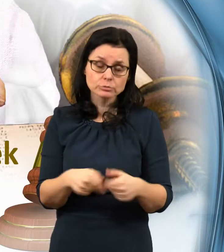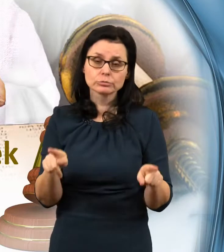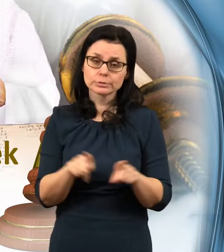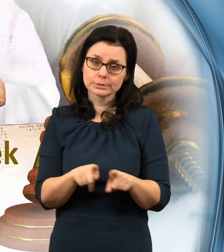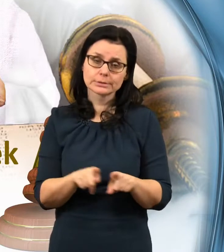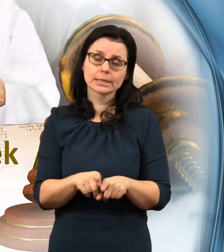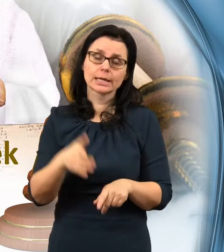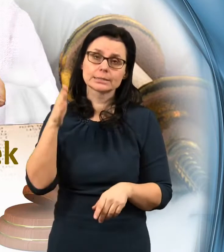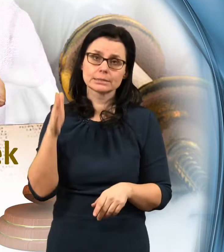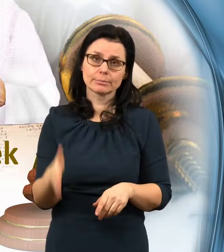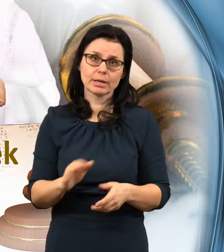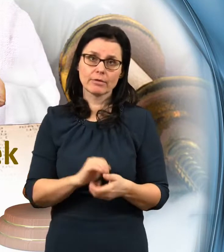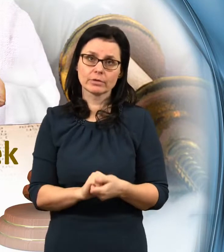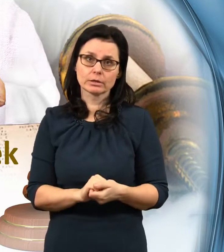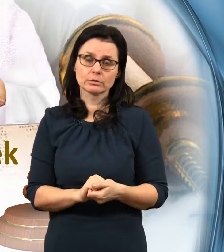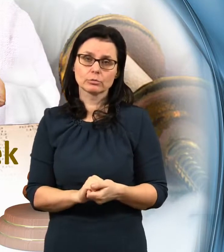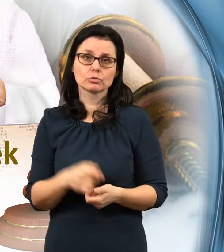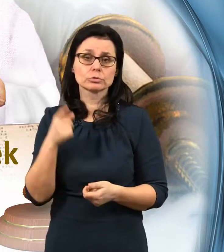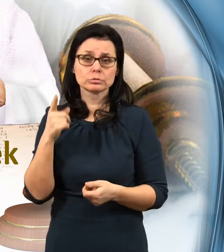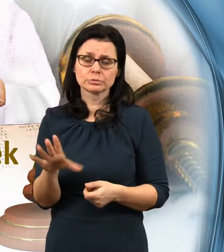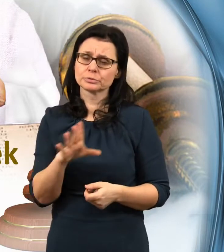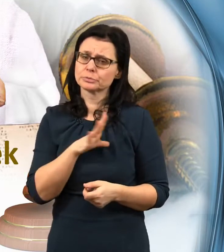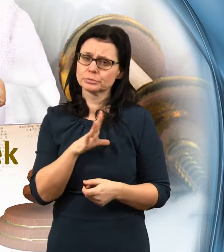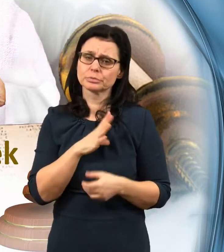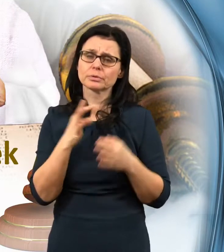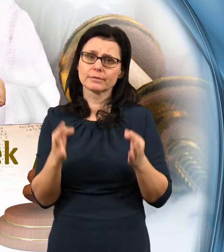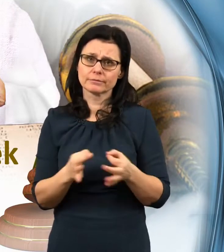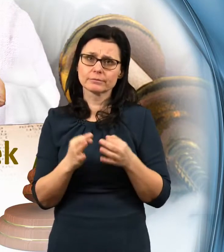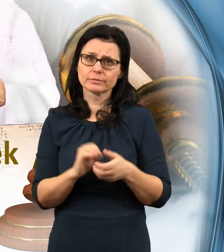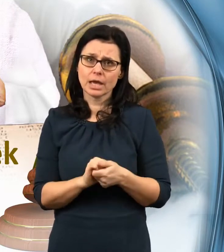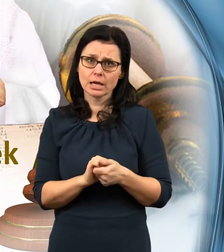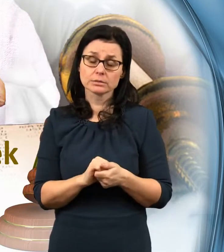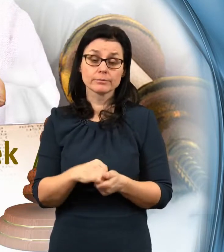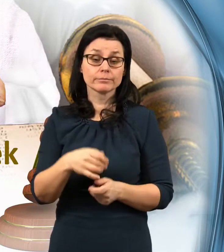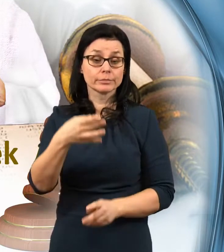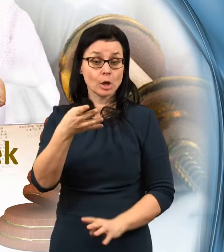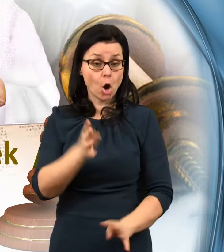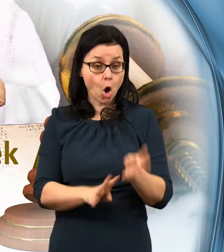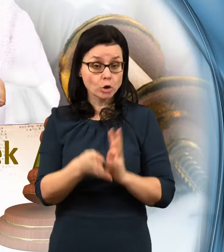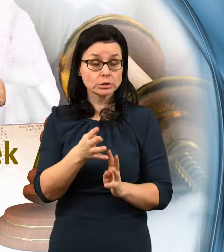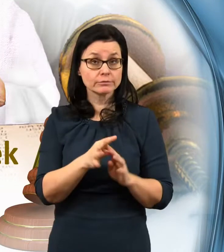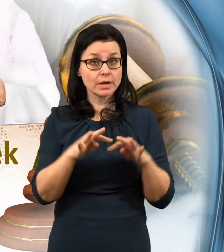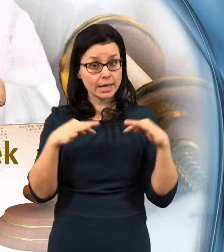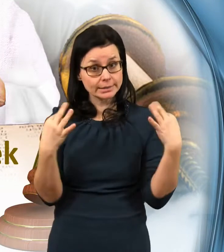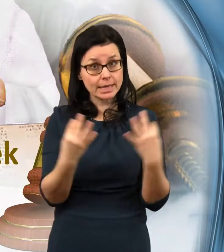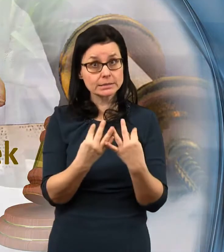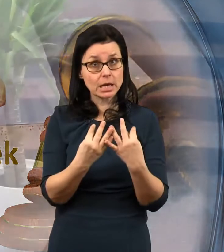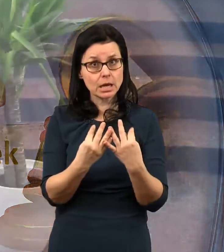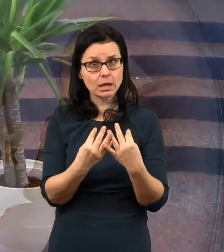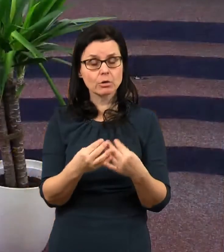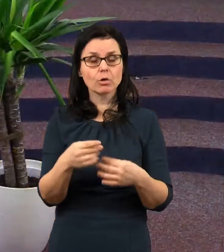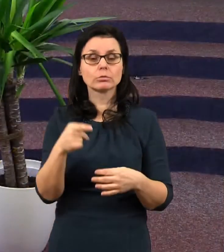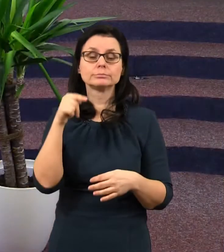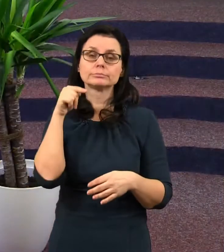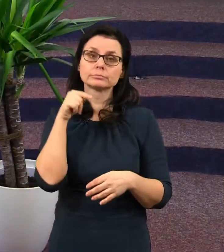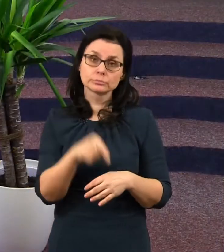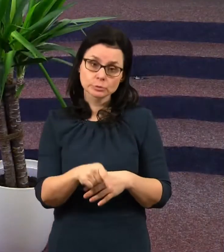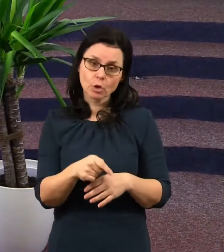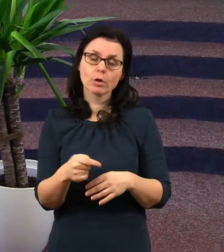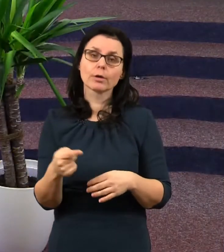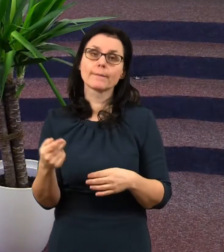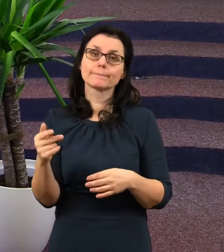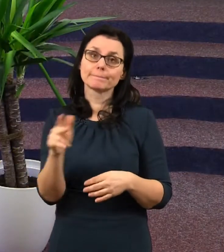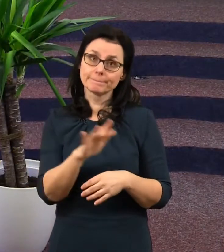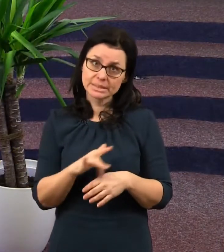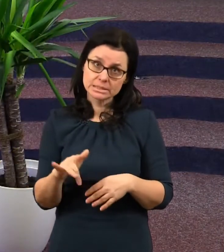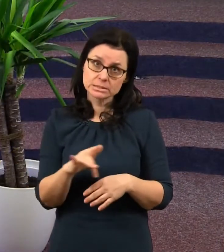spravedlnost. To je úžasná věc. Ohnivé jezero, to je něco, co pán Bůh